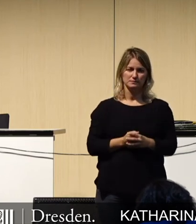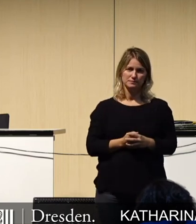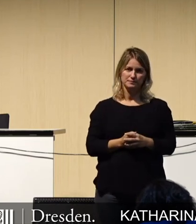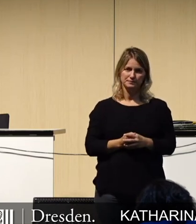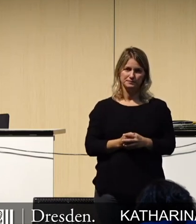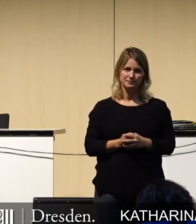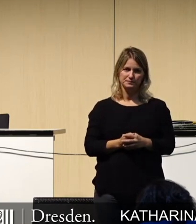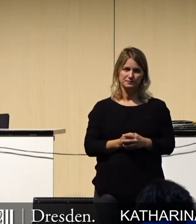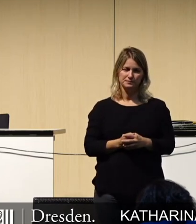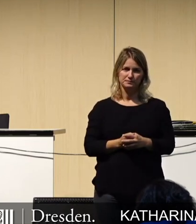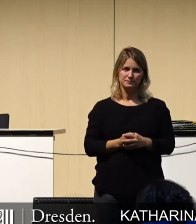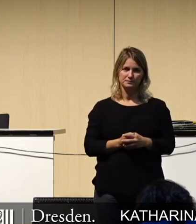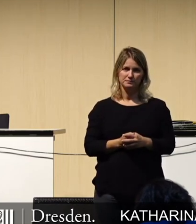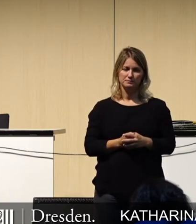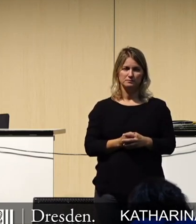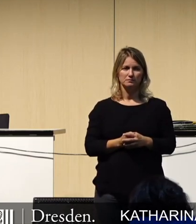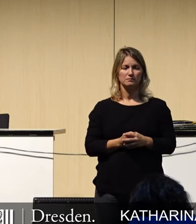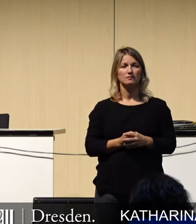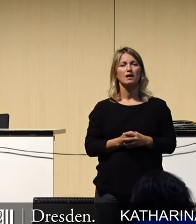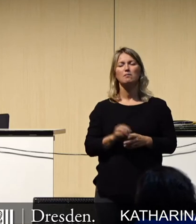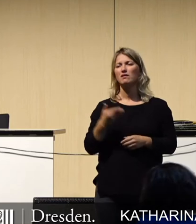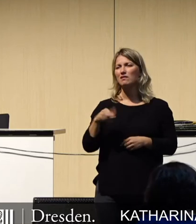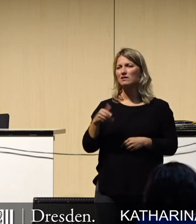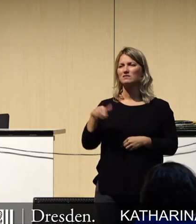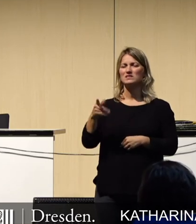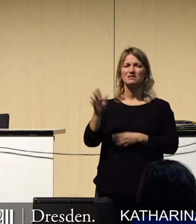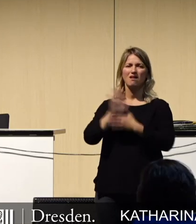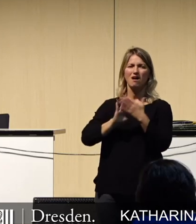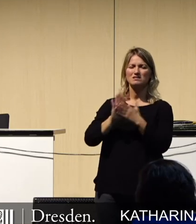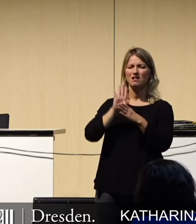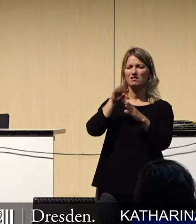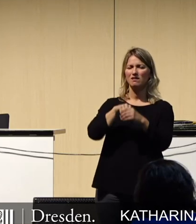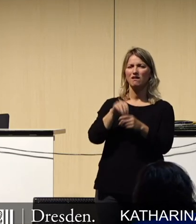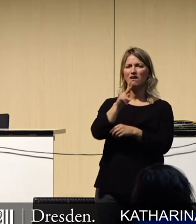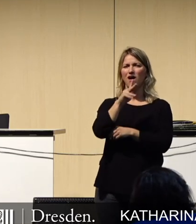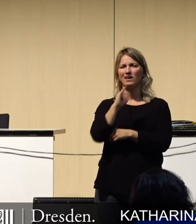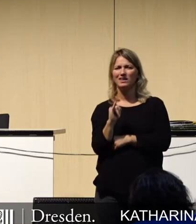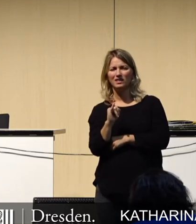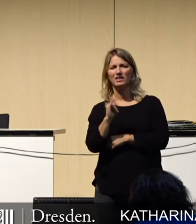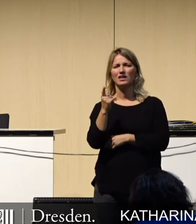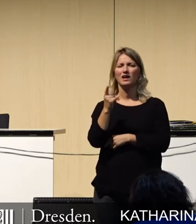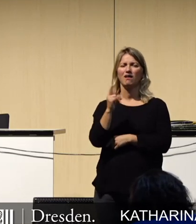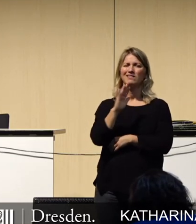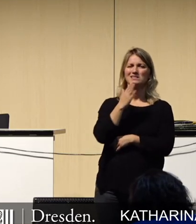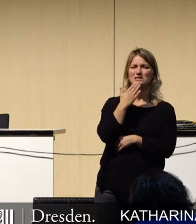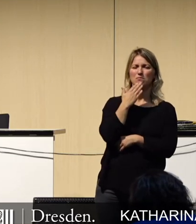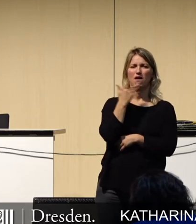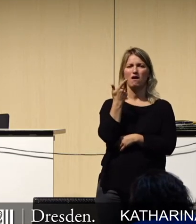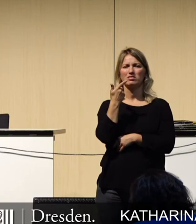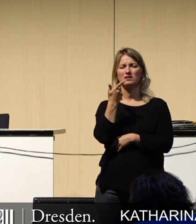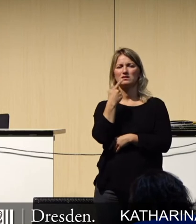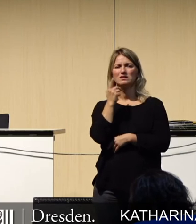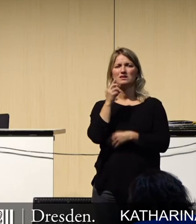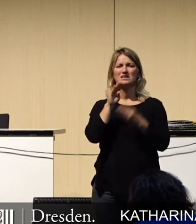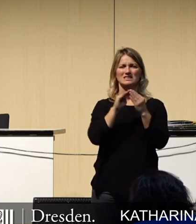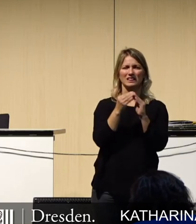Und das, was uns so ein bisschen hier auch erzählt wird mit KI und Smart City und Internet of Things und das